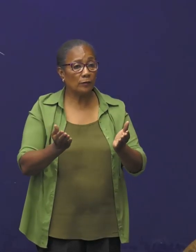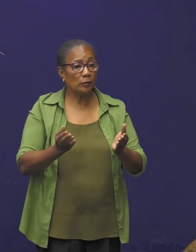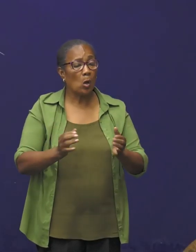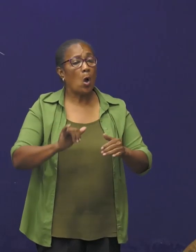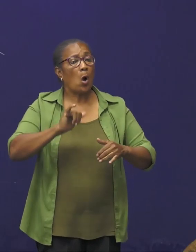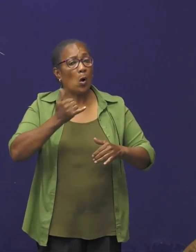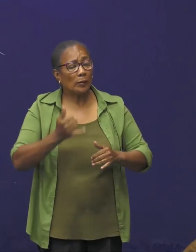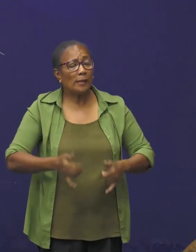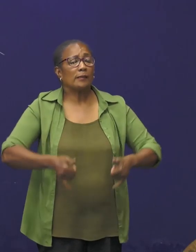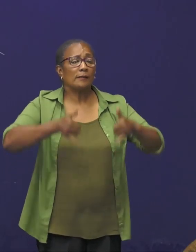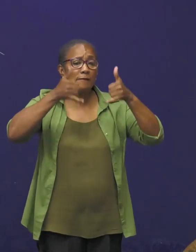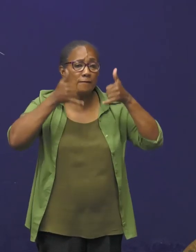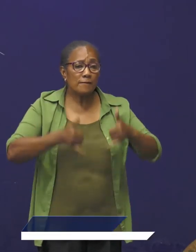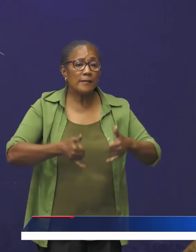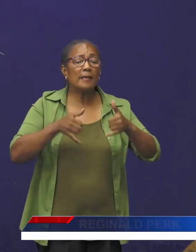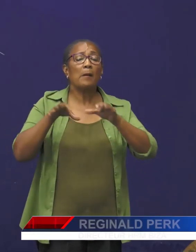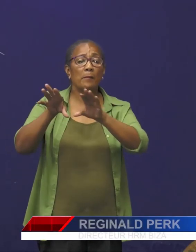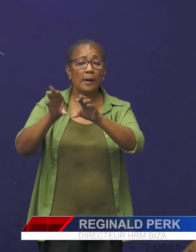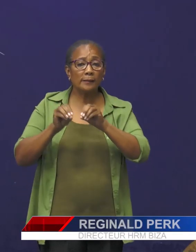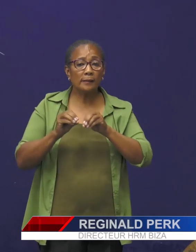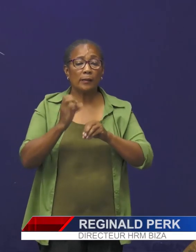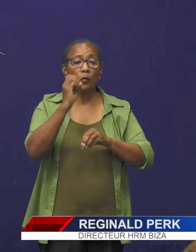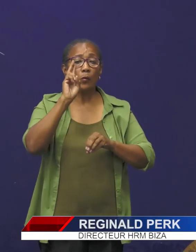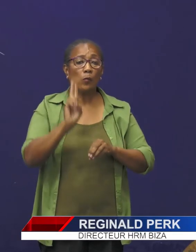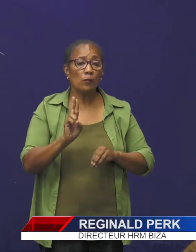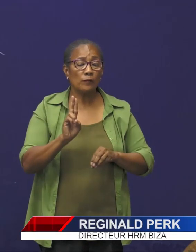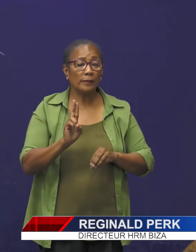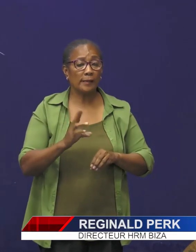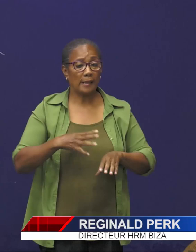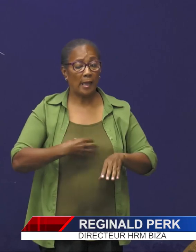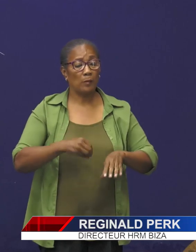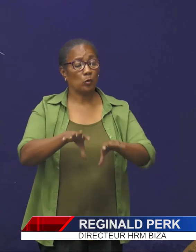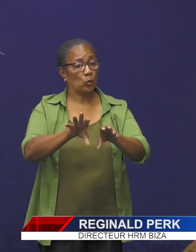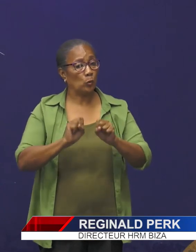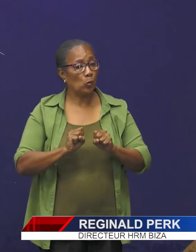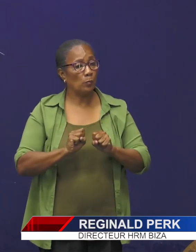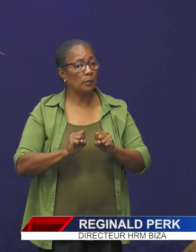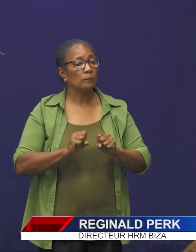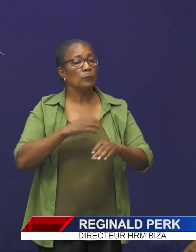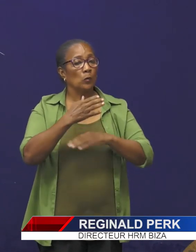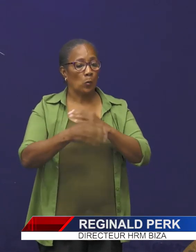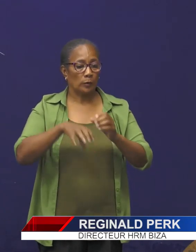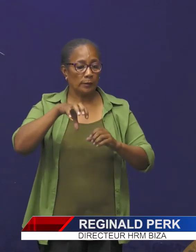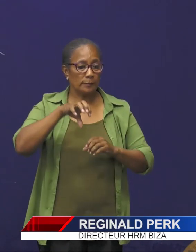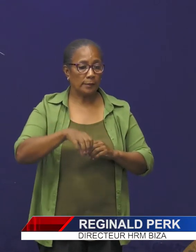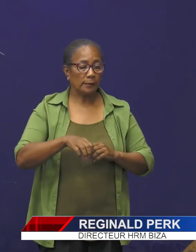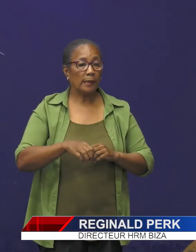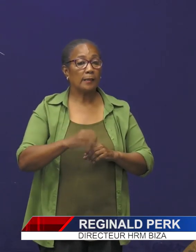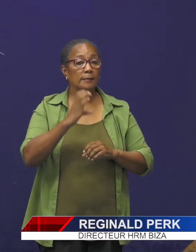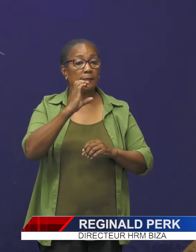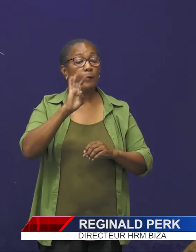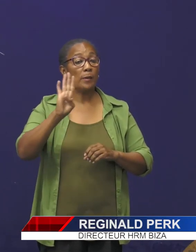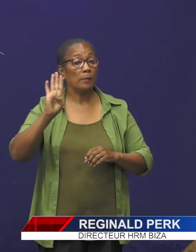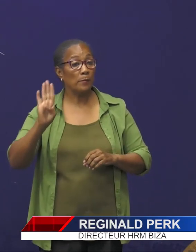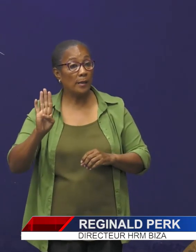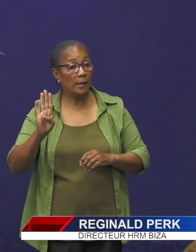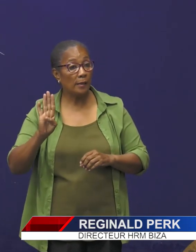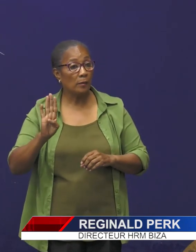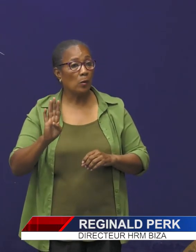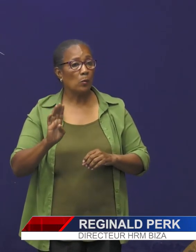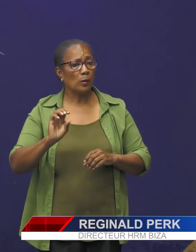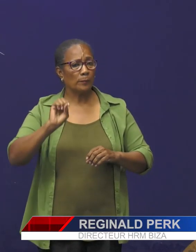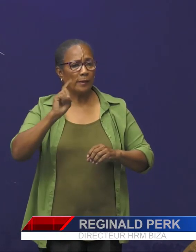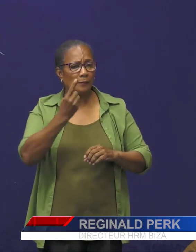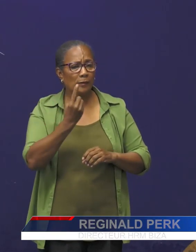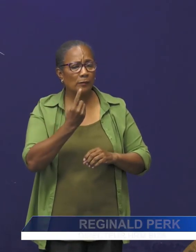voorzorgmaatregelen die de overheid in andere instanties hebben genomen wordt het Centraal Bureau voor Burgerszaken nog steeds geconfronteerd